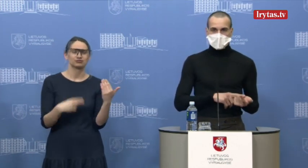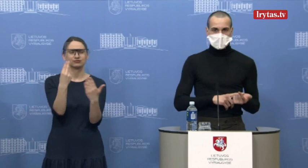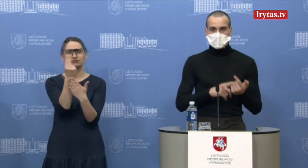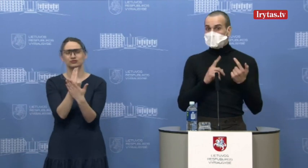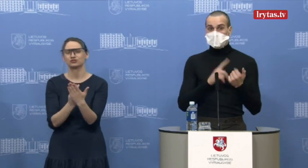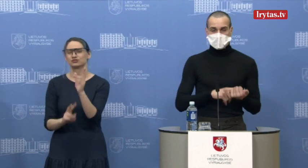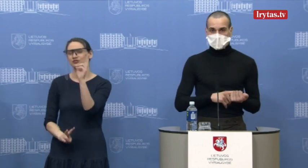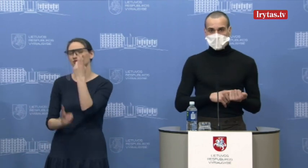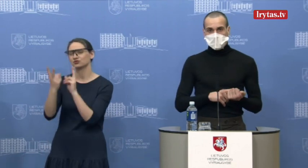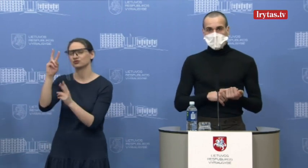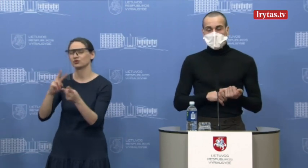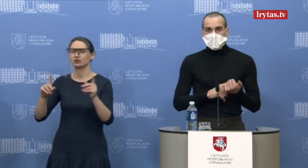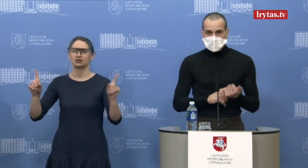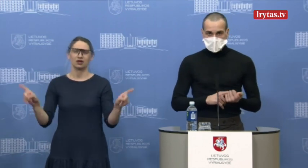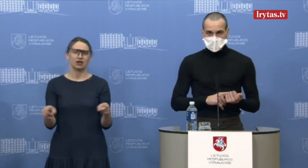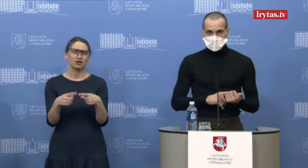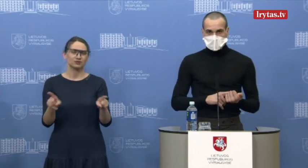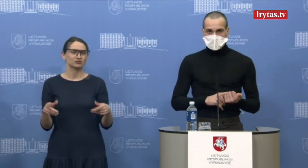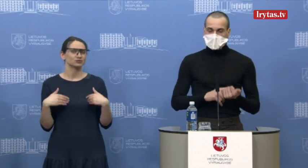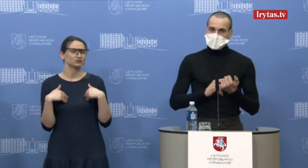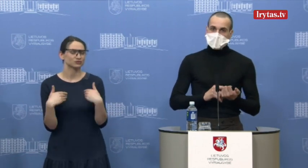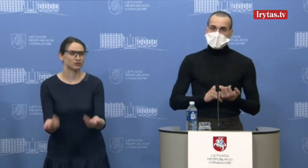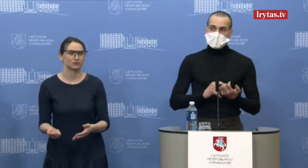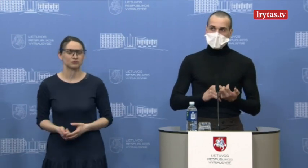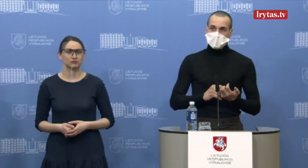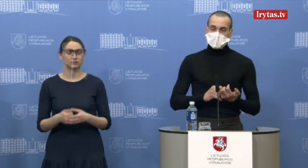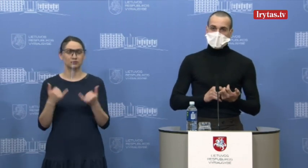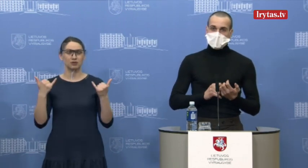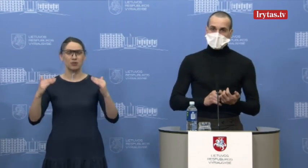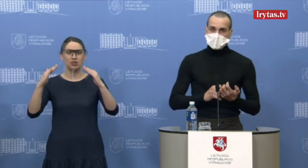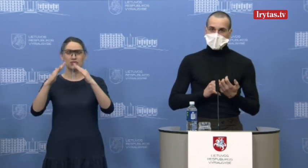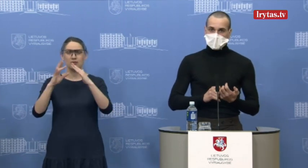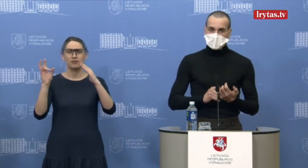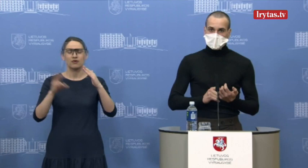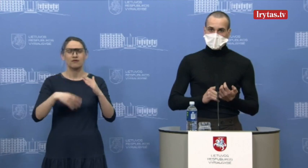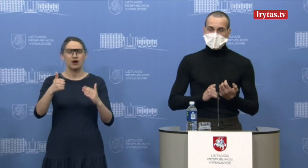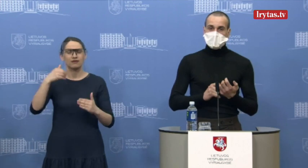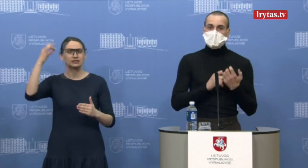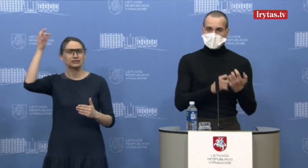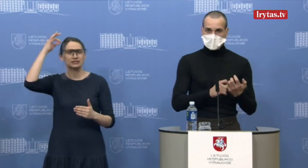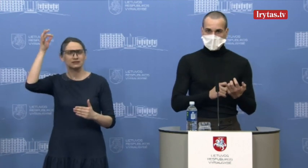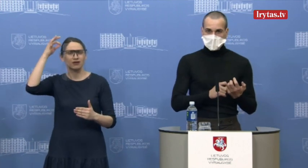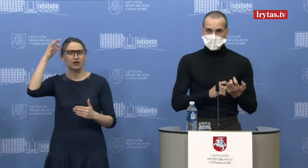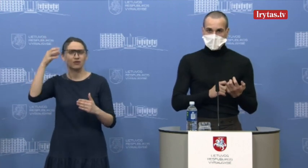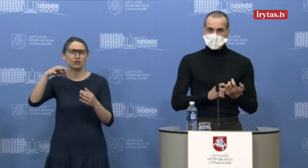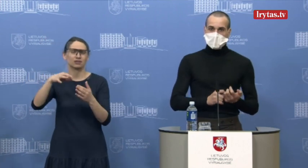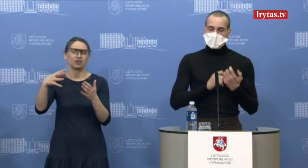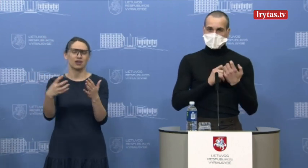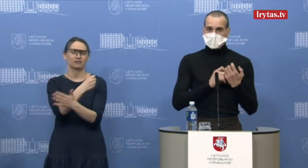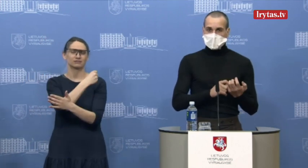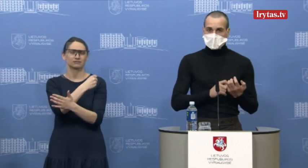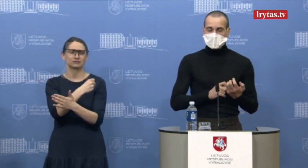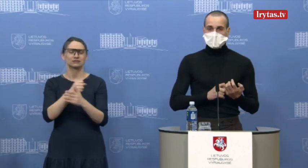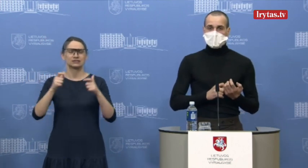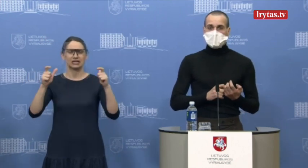piešti, šokti, dainuoti. Aš siūlau jums šį laiką išnaudoti savo svajonių pasiekimui. Ir